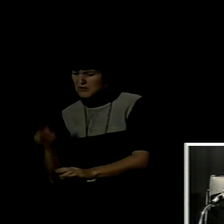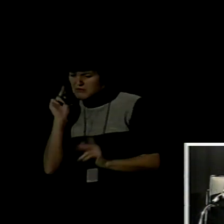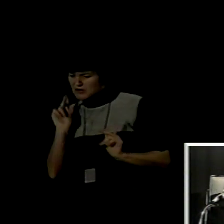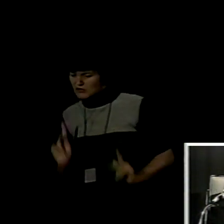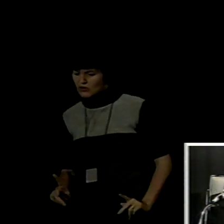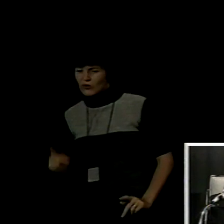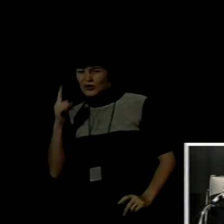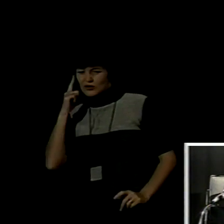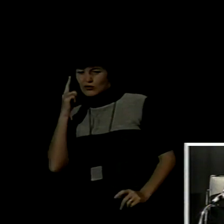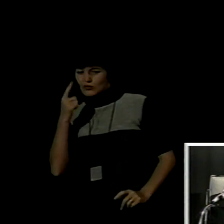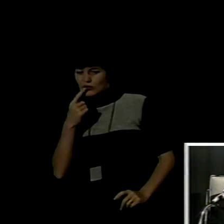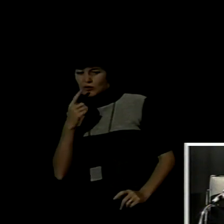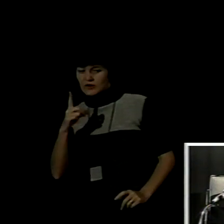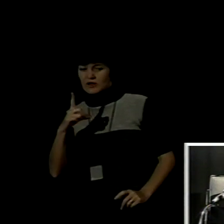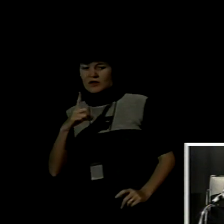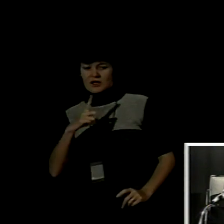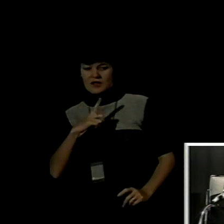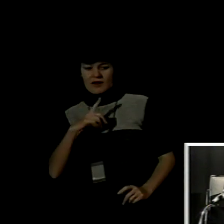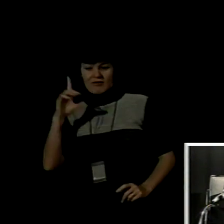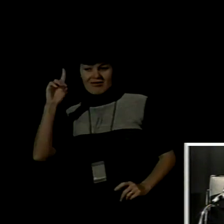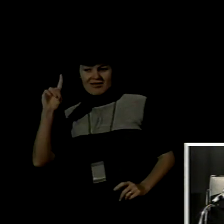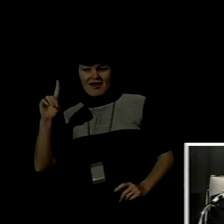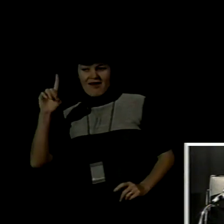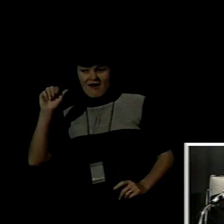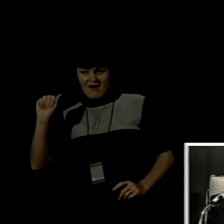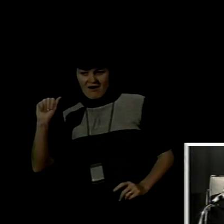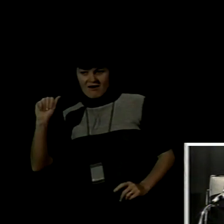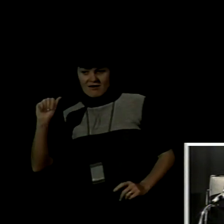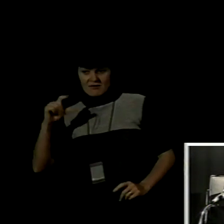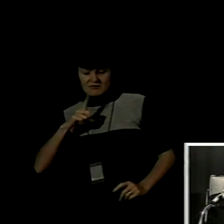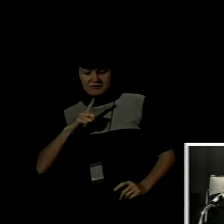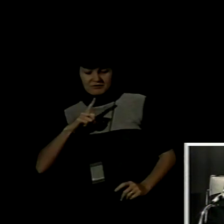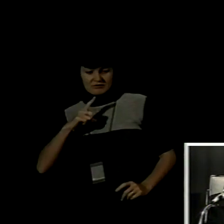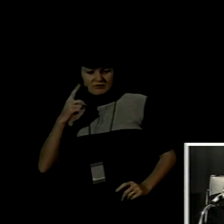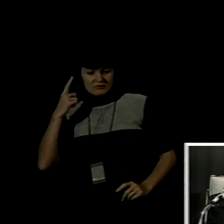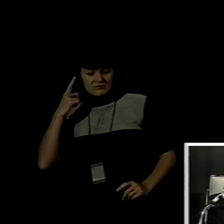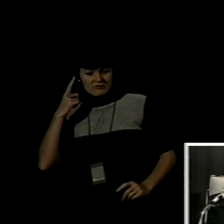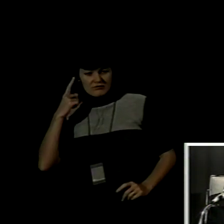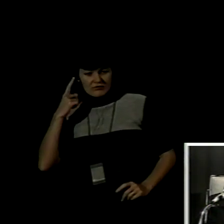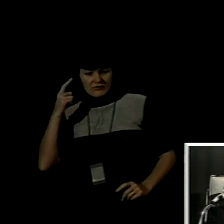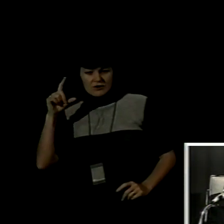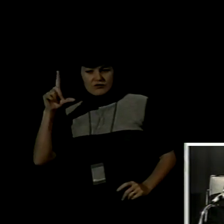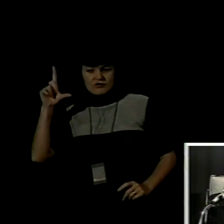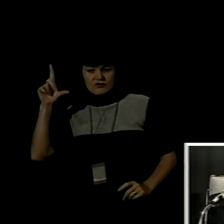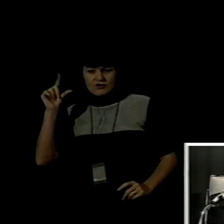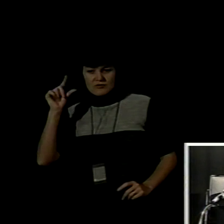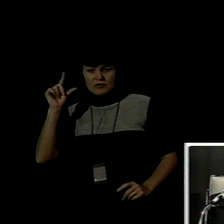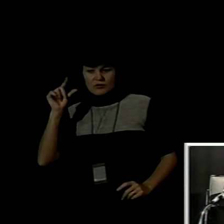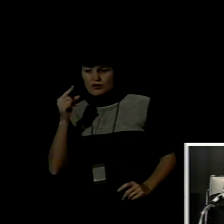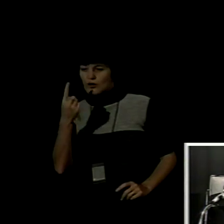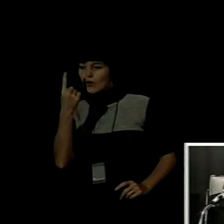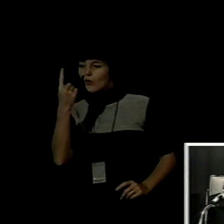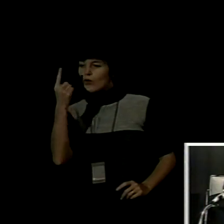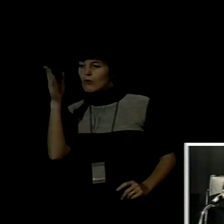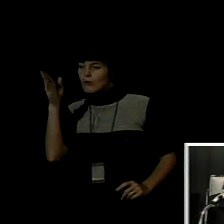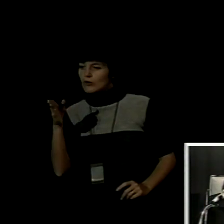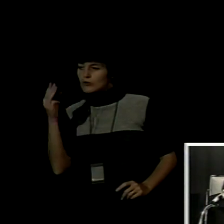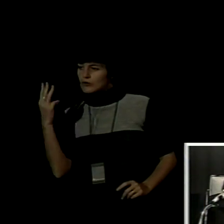disminuye en, a lo menos, un tercio su capacidad para desarrollar actividades propias de una